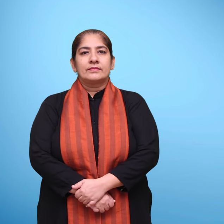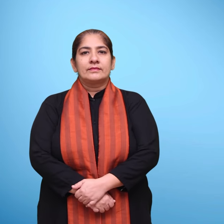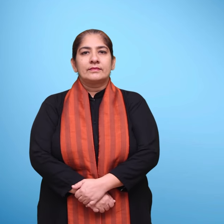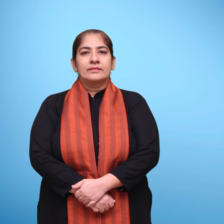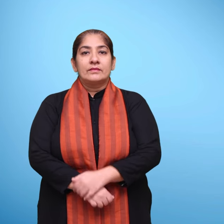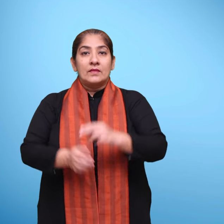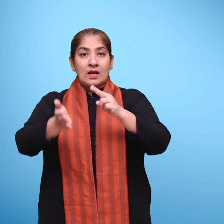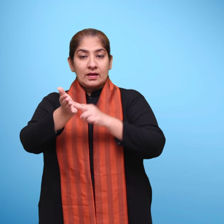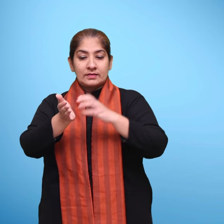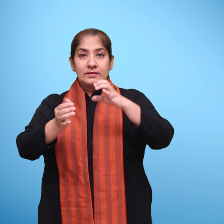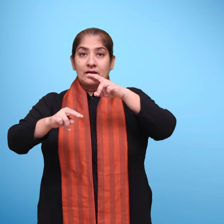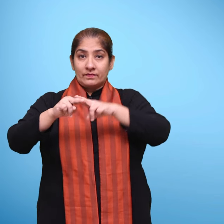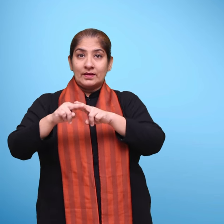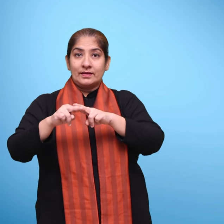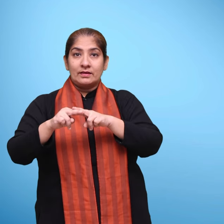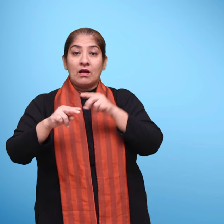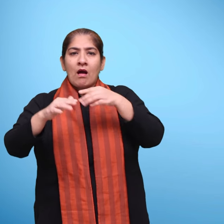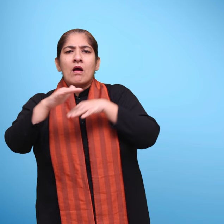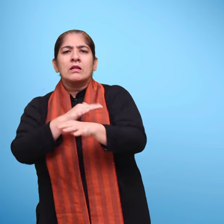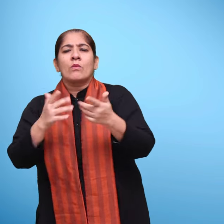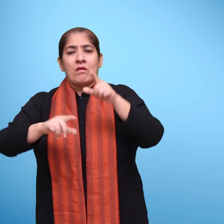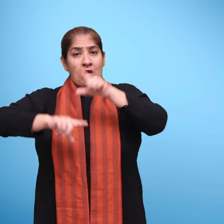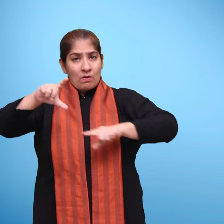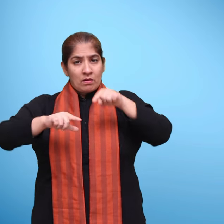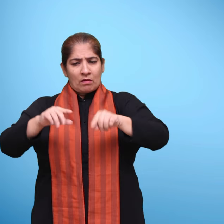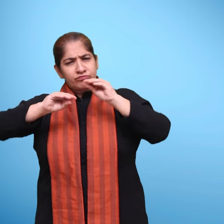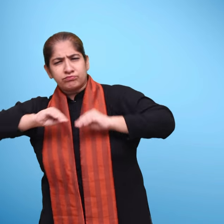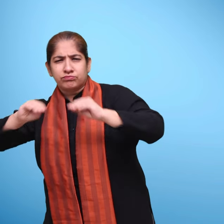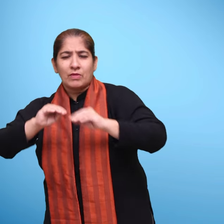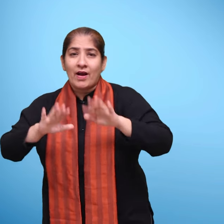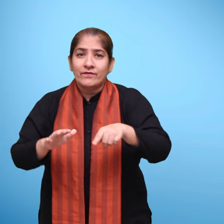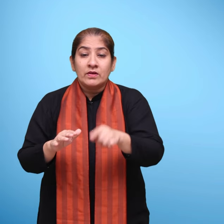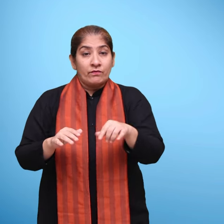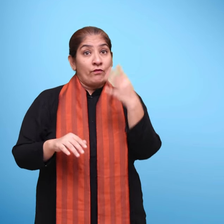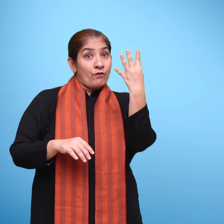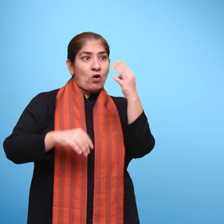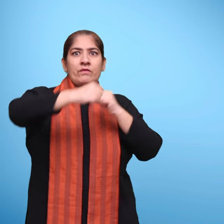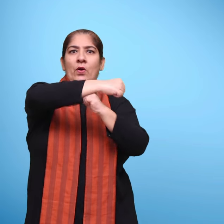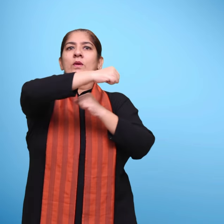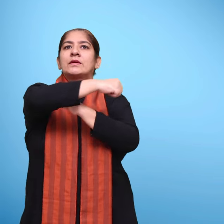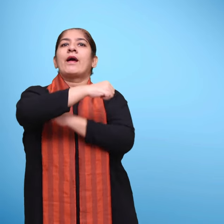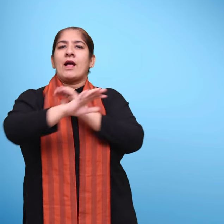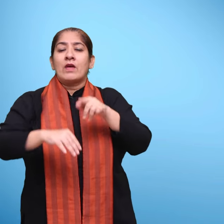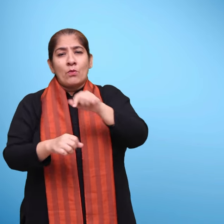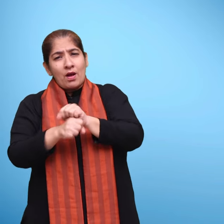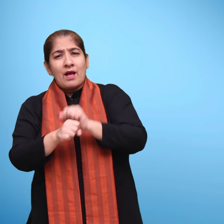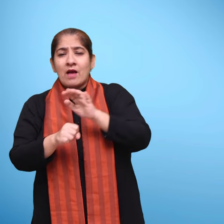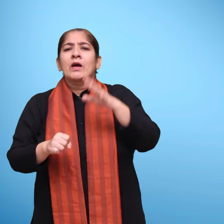इस रूप रेखा के अनुसार भाषा सीखने सिखाने के लिए भाषा शिक्षन के चारों स्तंभों पर कार्रे करना